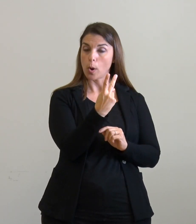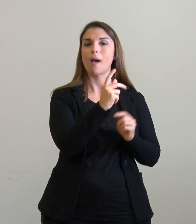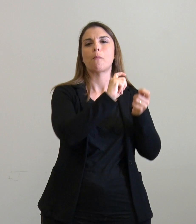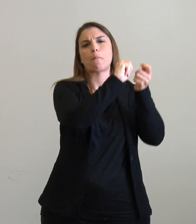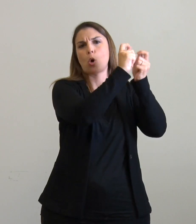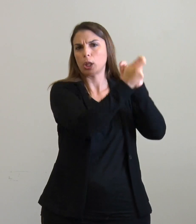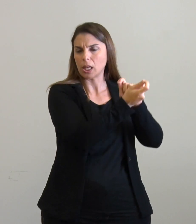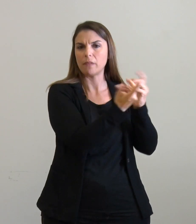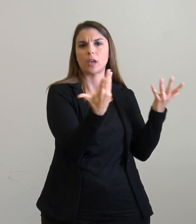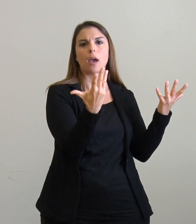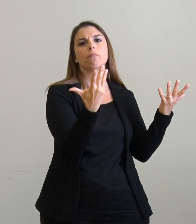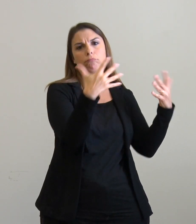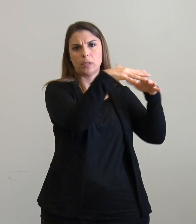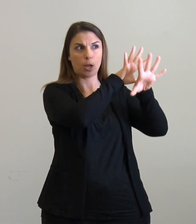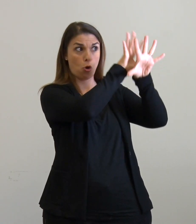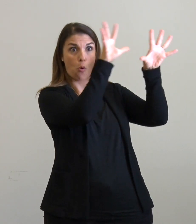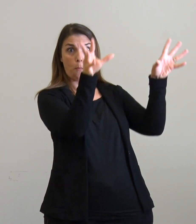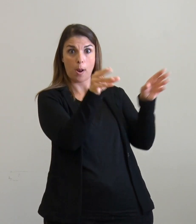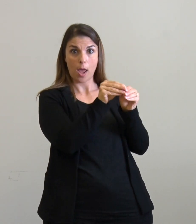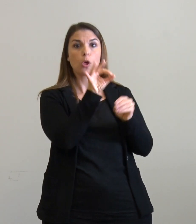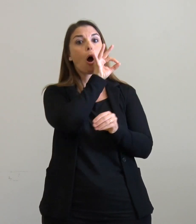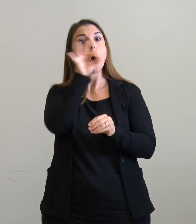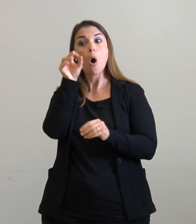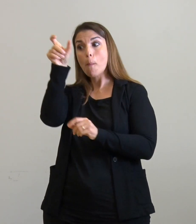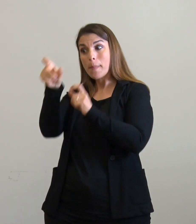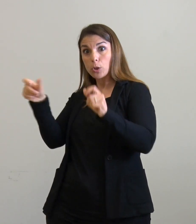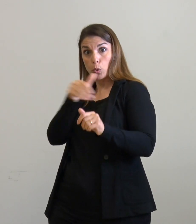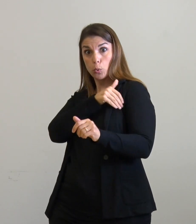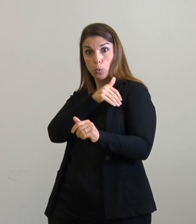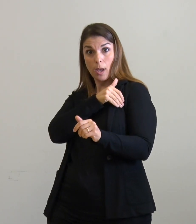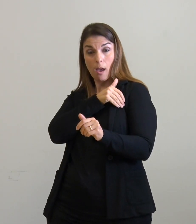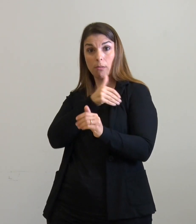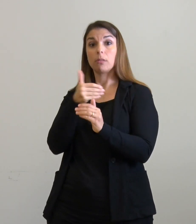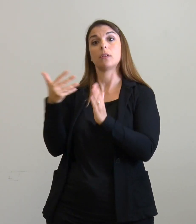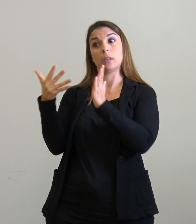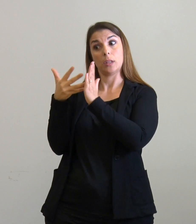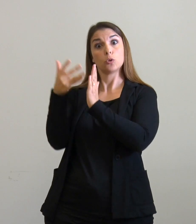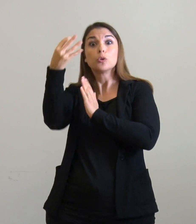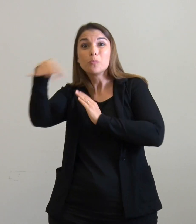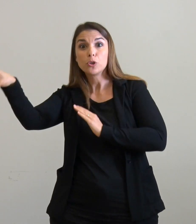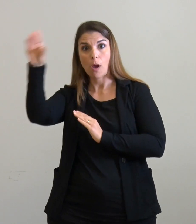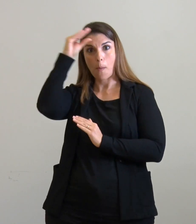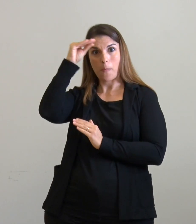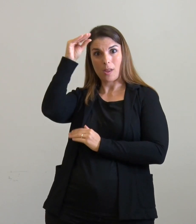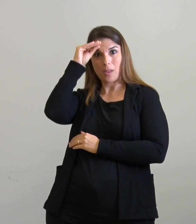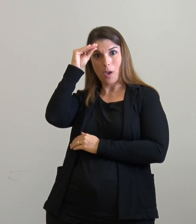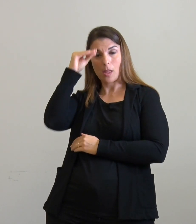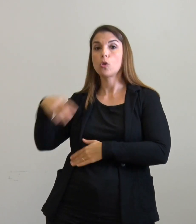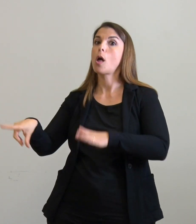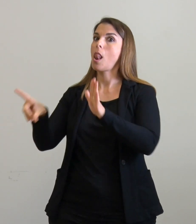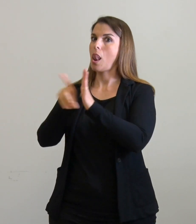modificazioni e integrazioni, o con disturbo specifico dell'apprendimento di S.A. ai sensi della legge